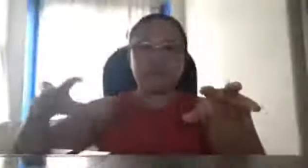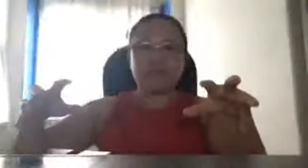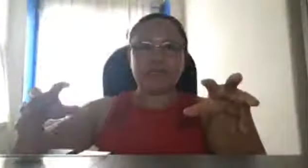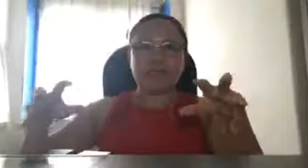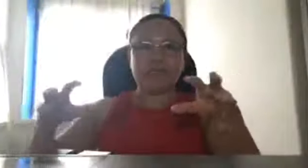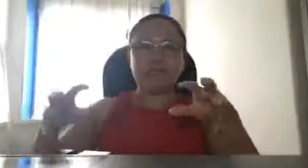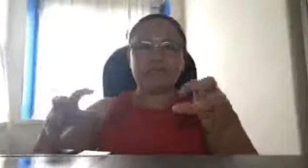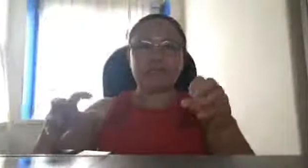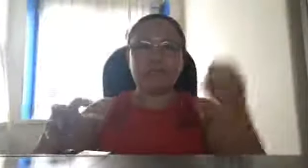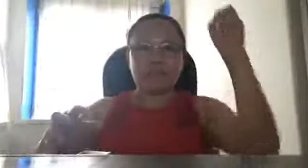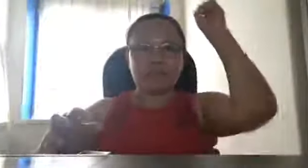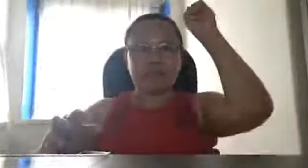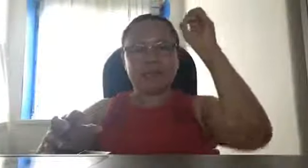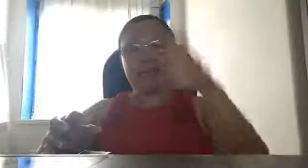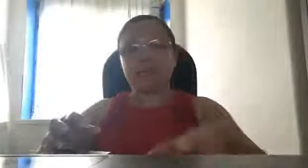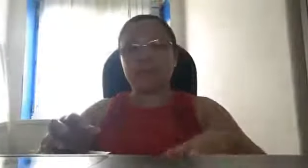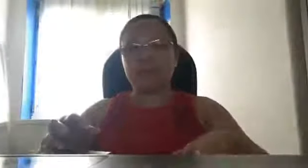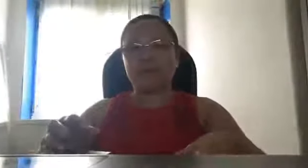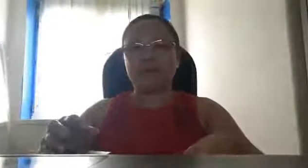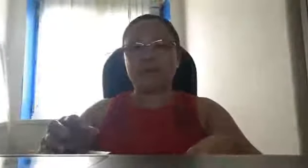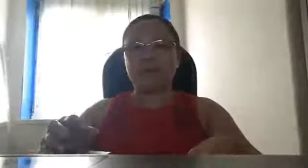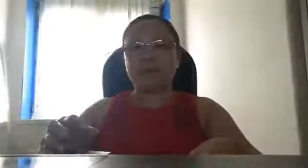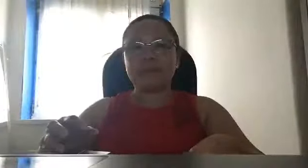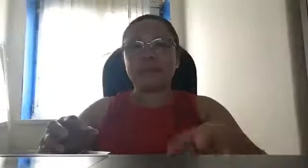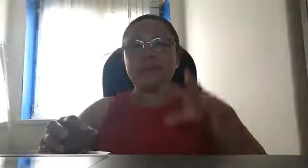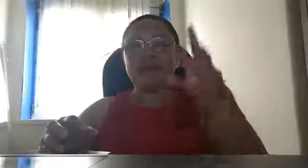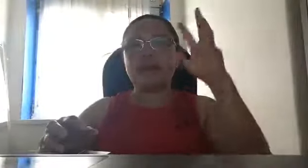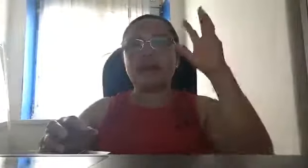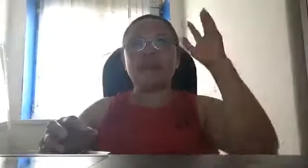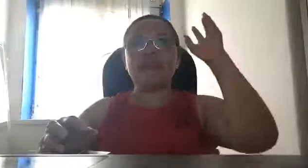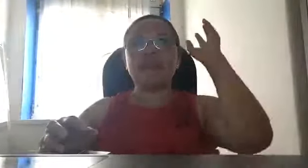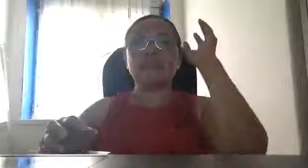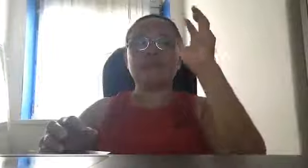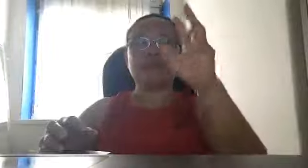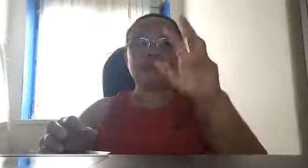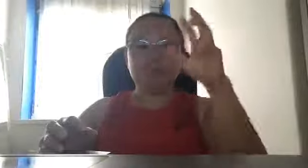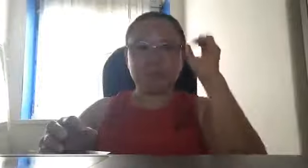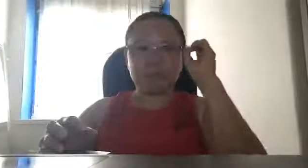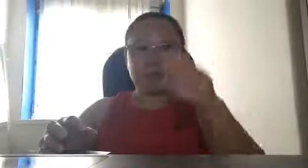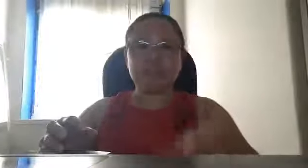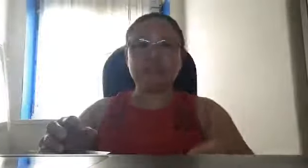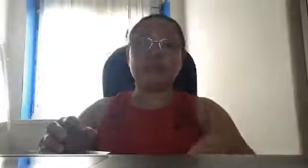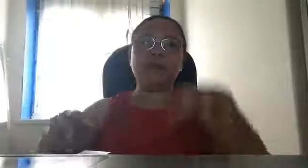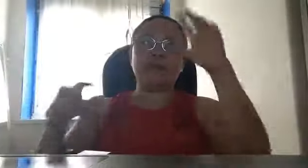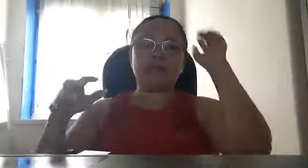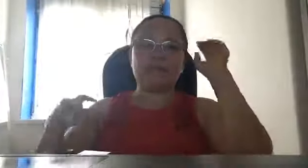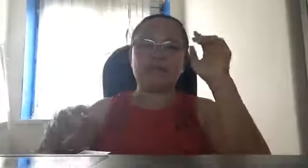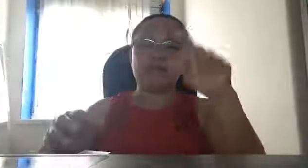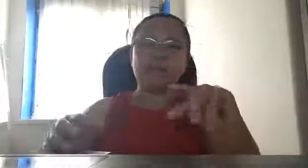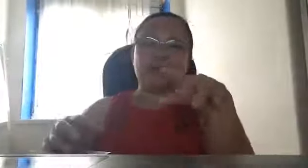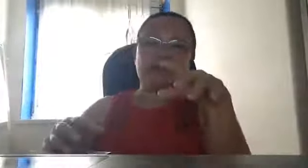Pilipinas makakapaglagay ng kanilang mga mga spaceship ng kanilang mga